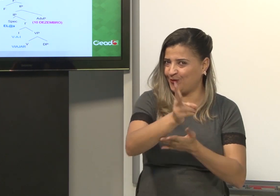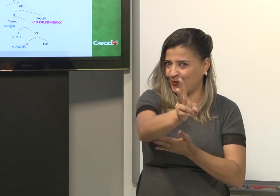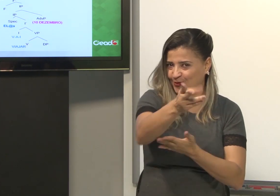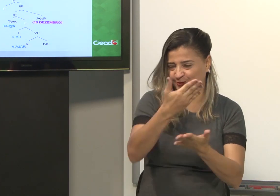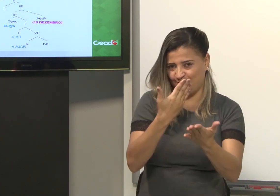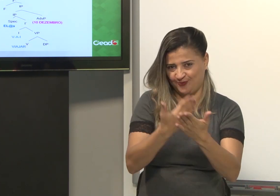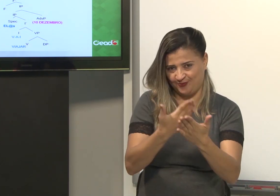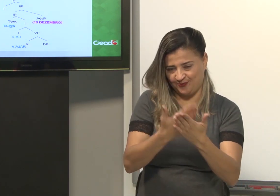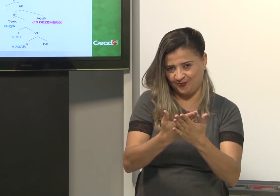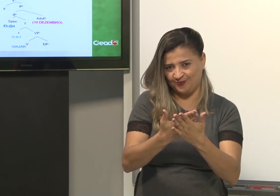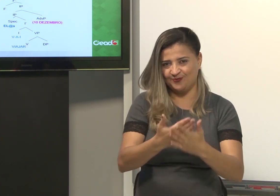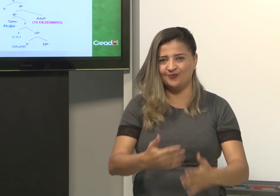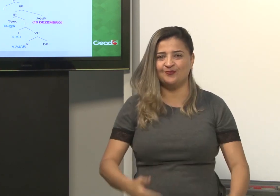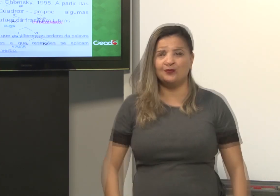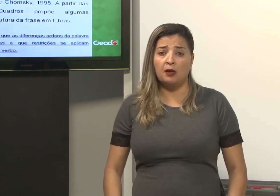iniciar. Vamos continuar a nossa aula.